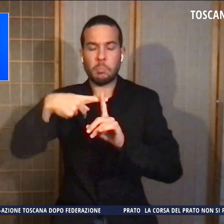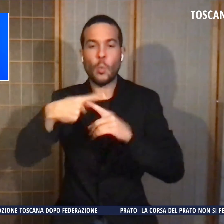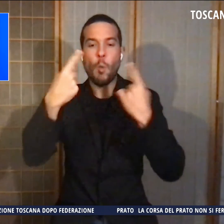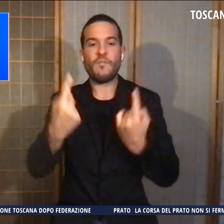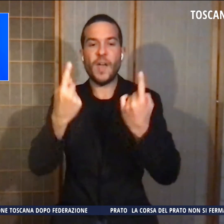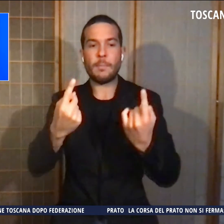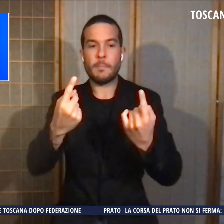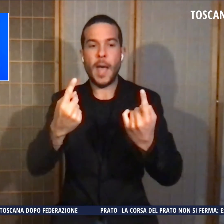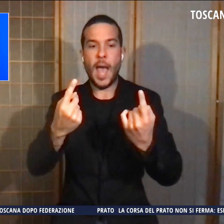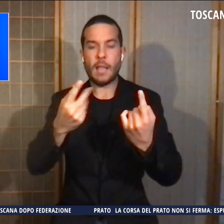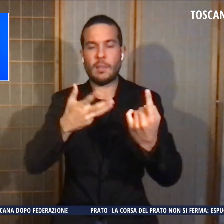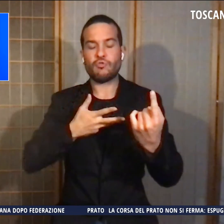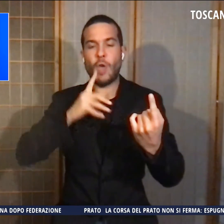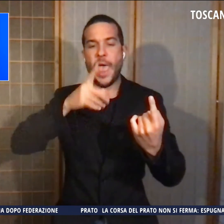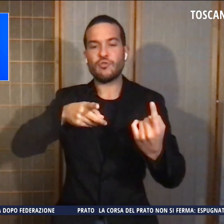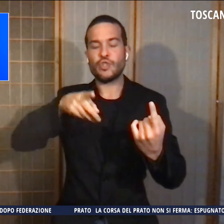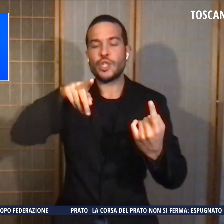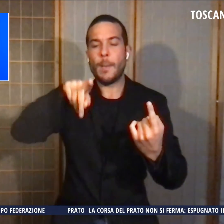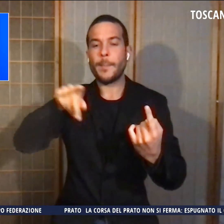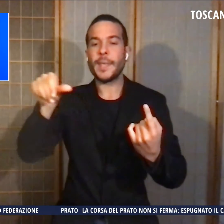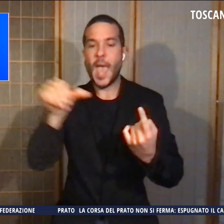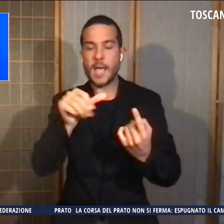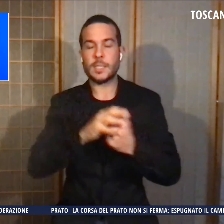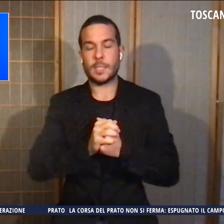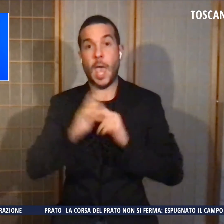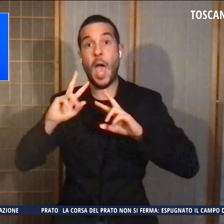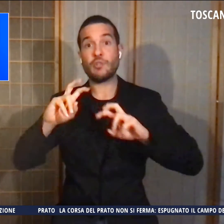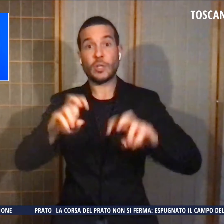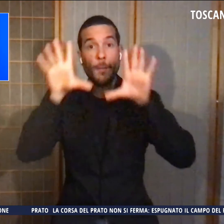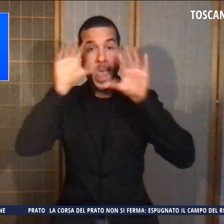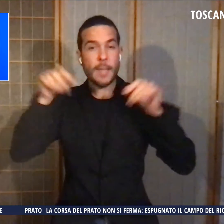GPS. Gli accertamenti dei carabinieri proseguono.